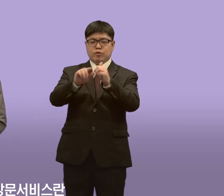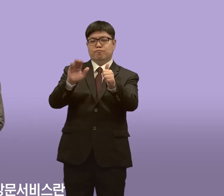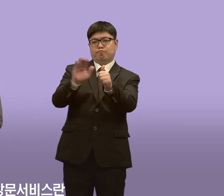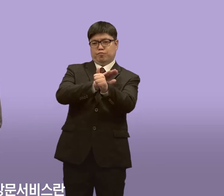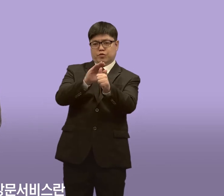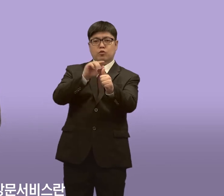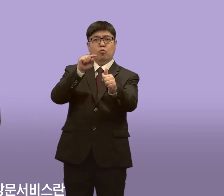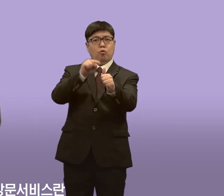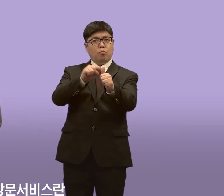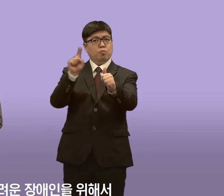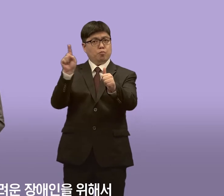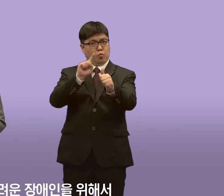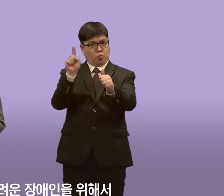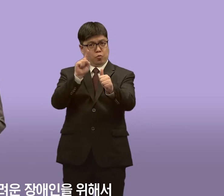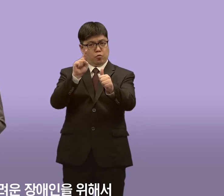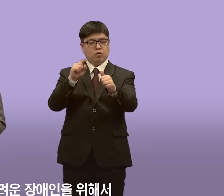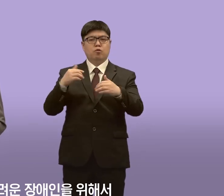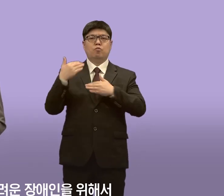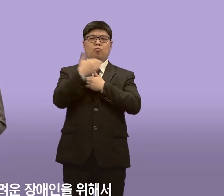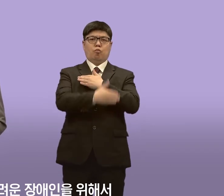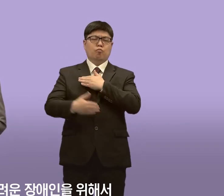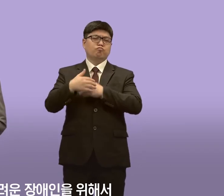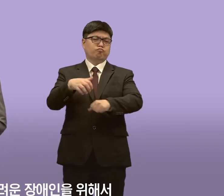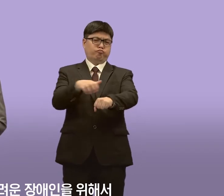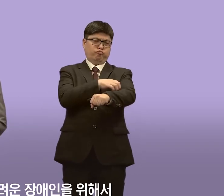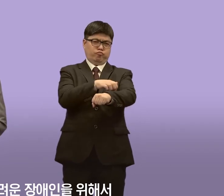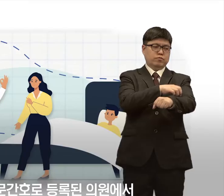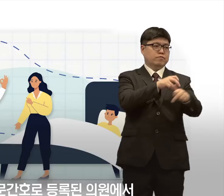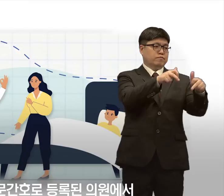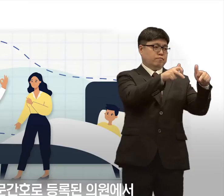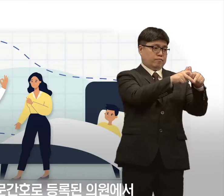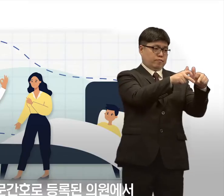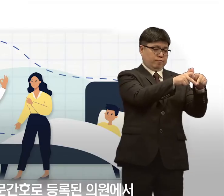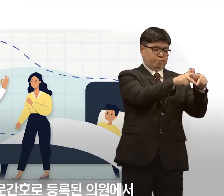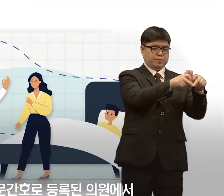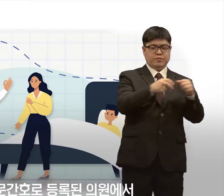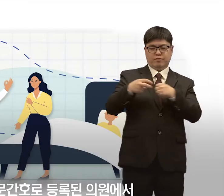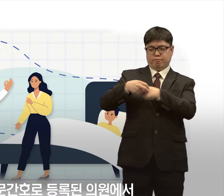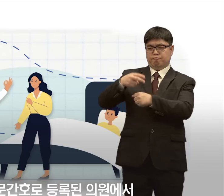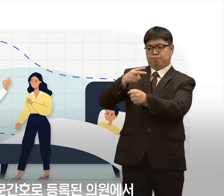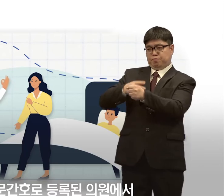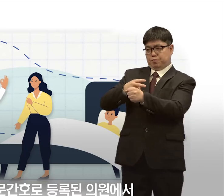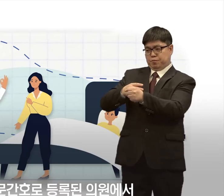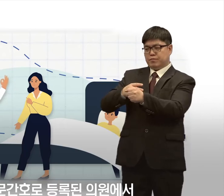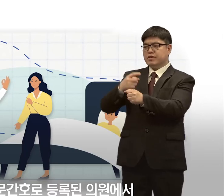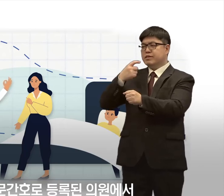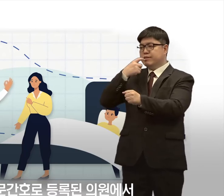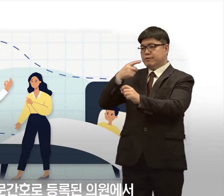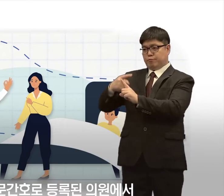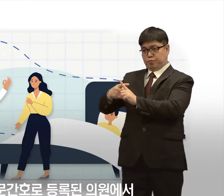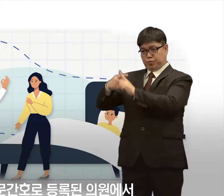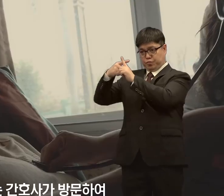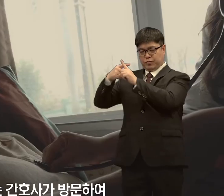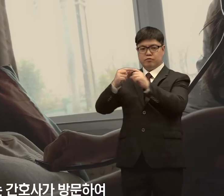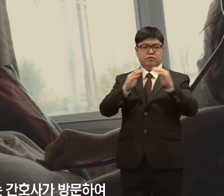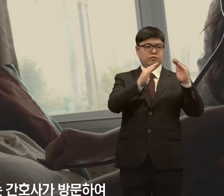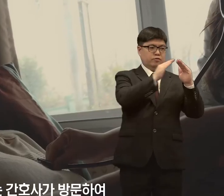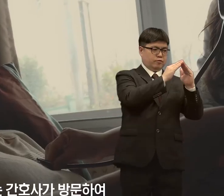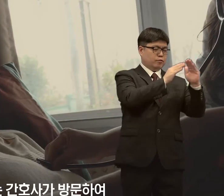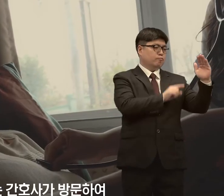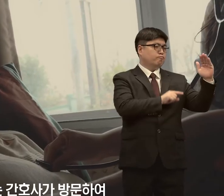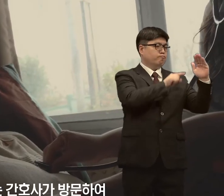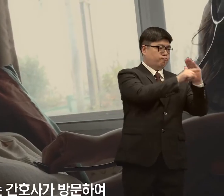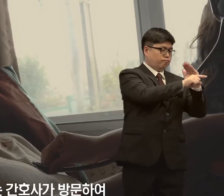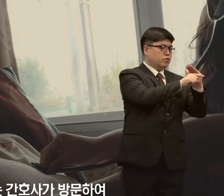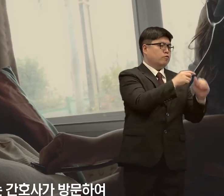방문 서비스란 통원이 어려운 장애인을 위해서 방문 진료, 방문 간호로 등록된 의원에서 의사